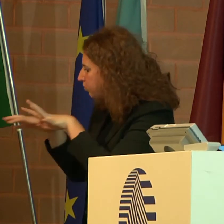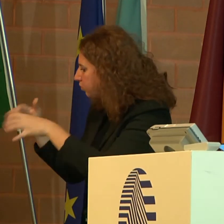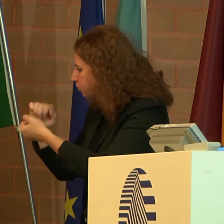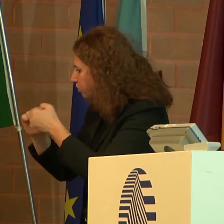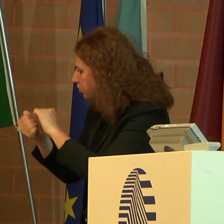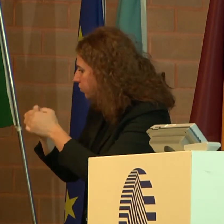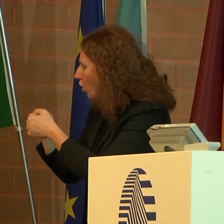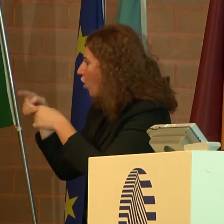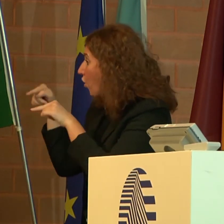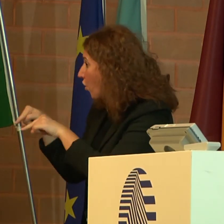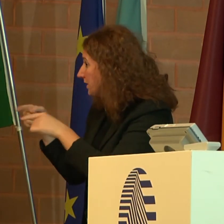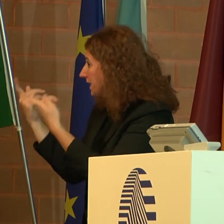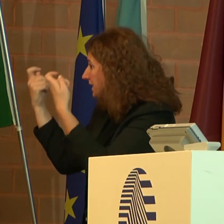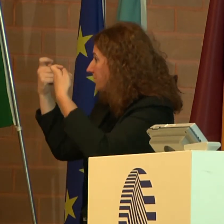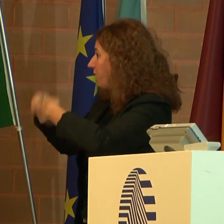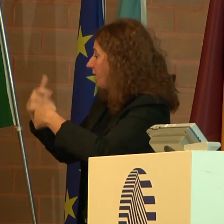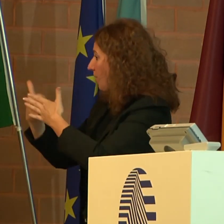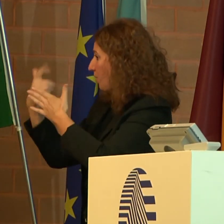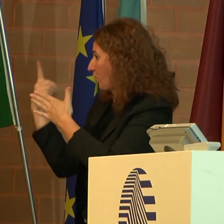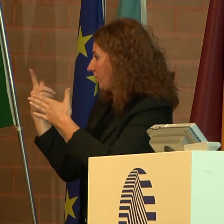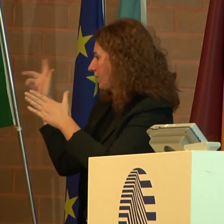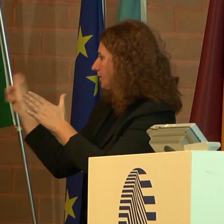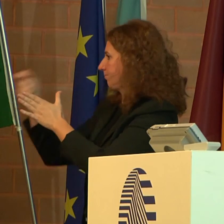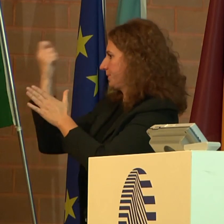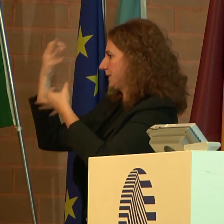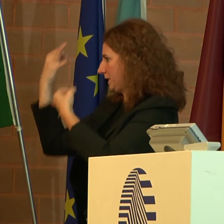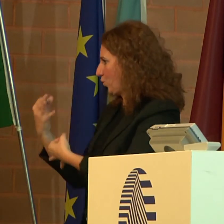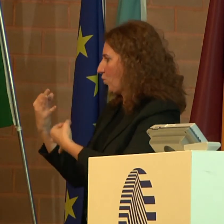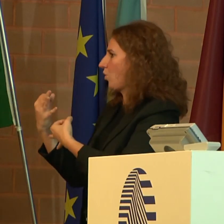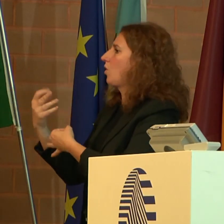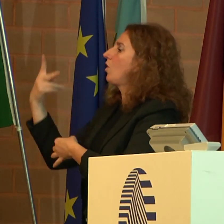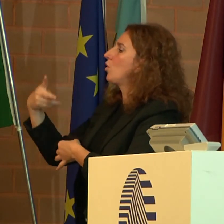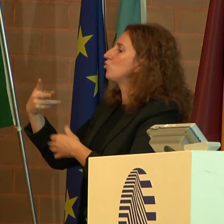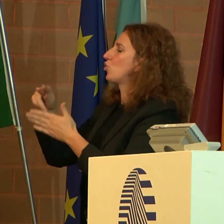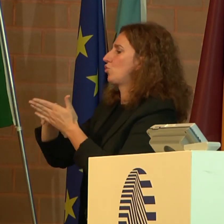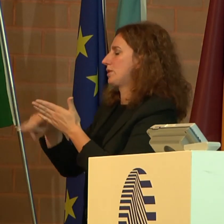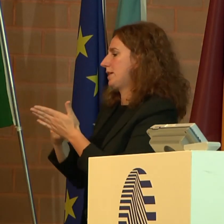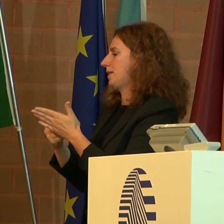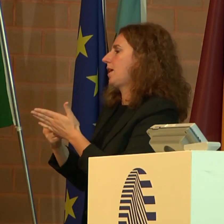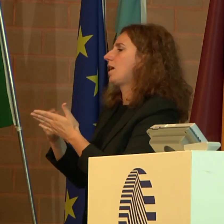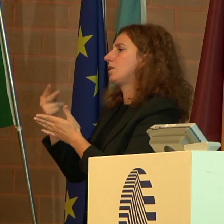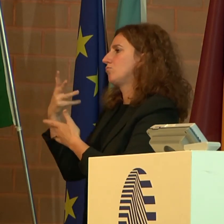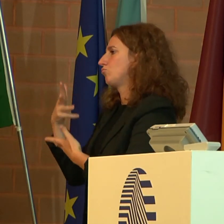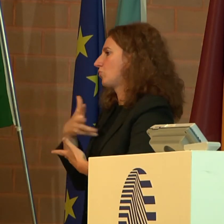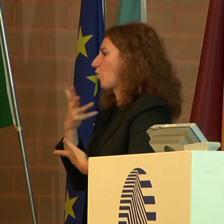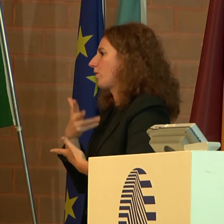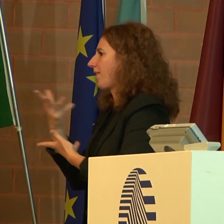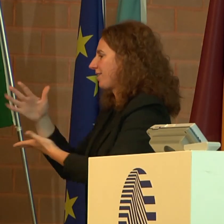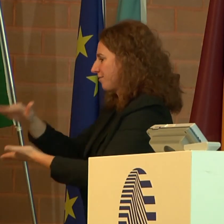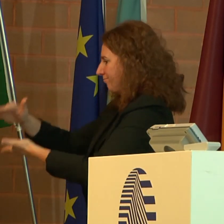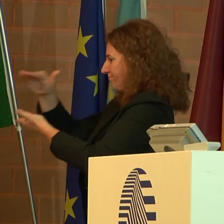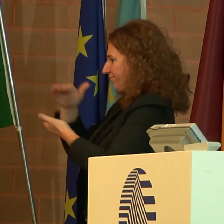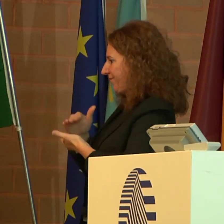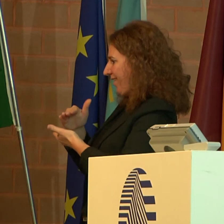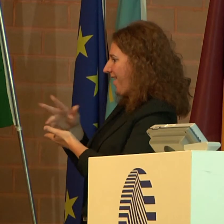vincere questa sfida così importante. Il sottosegretario sarà al vieto di ricevere la documentazione di questo convegno e i